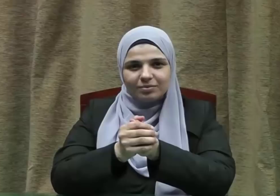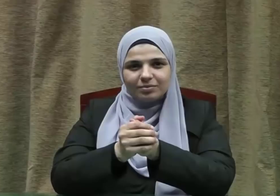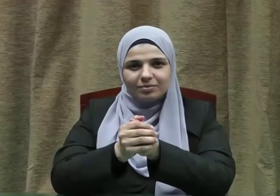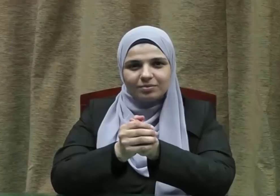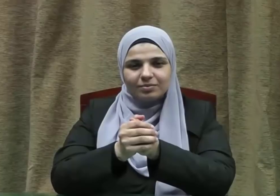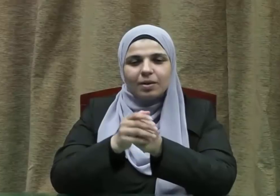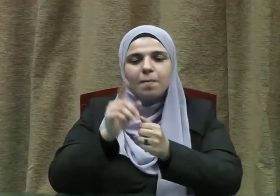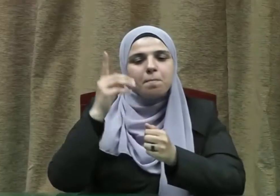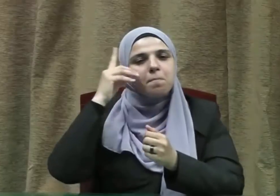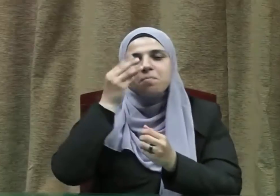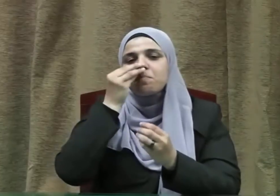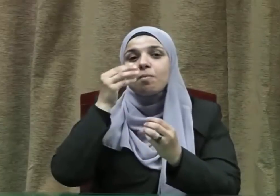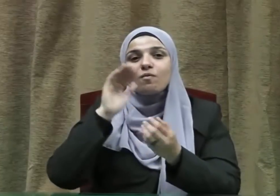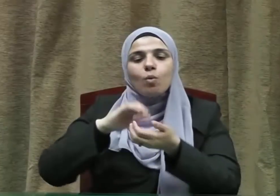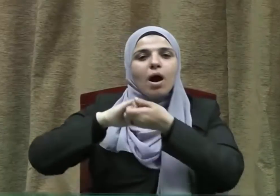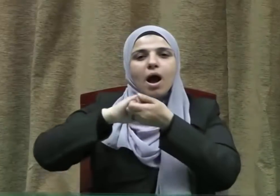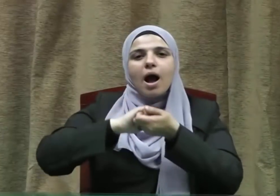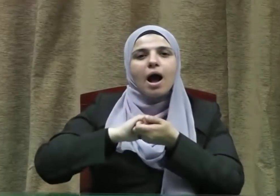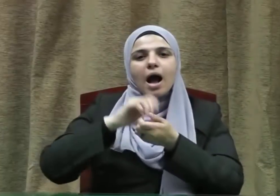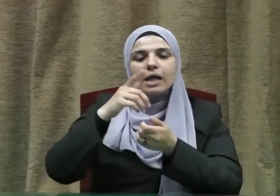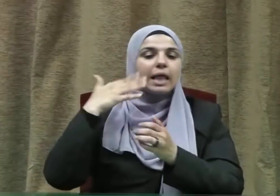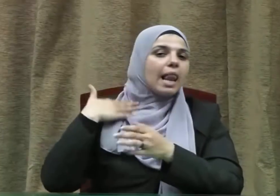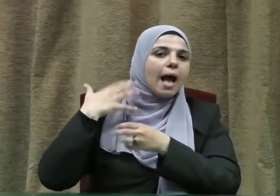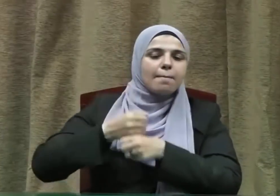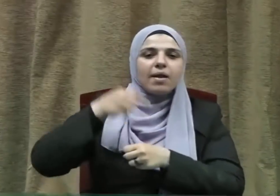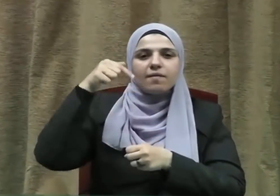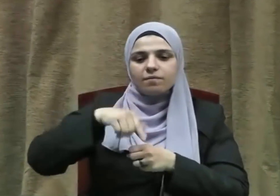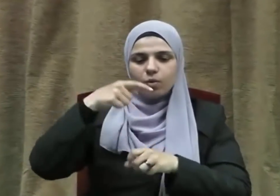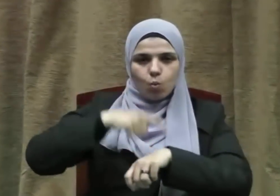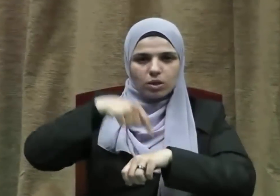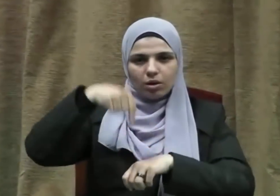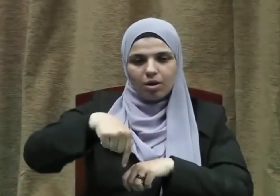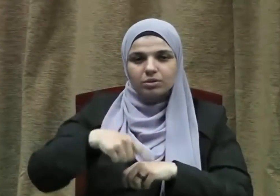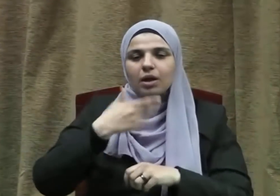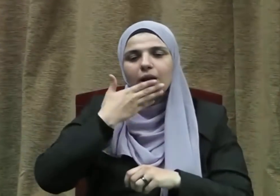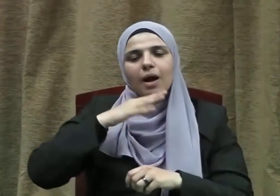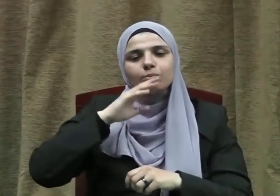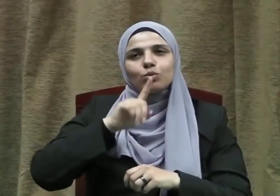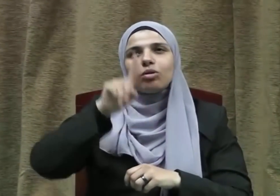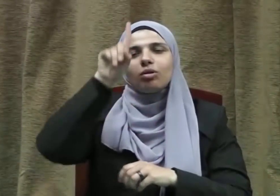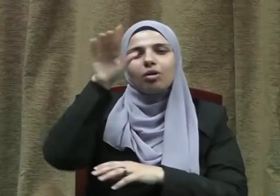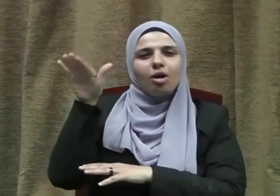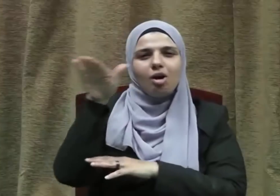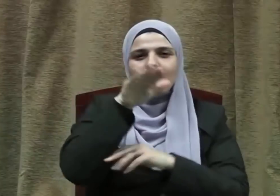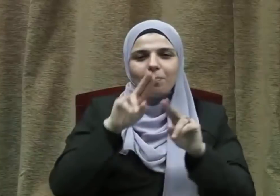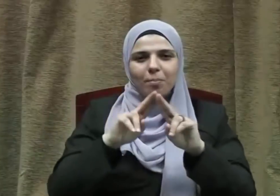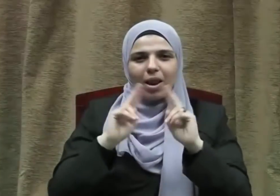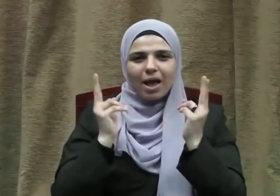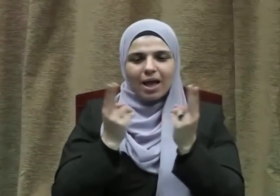مفهوم عهد الأمان في العصر الحاضر الحمد لله رب العالمين